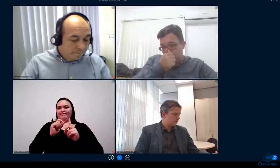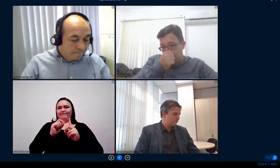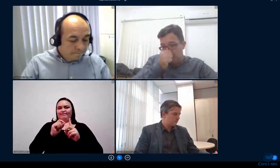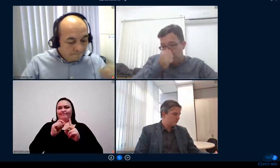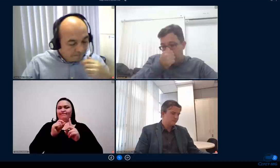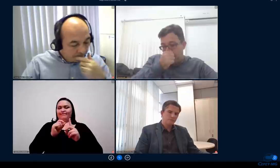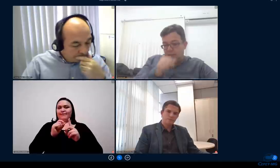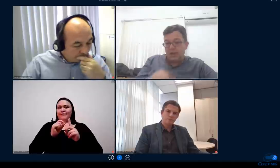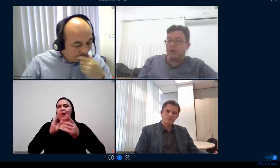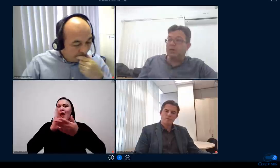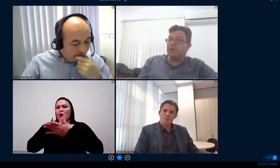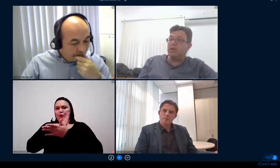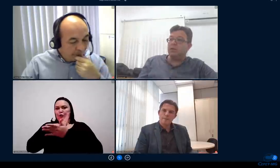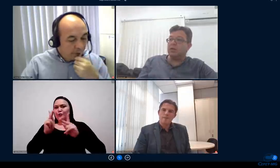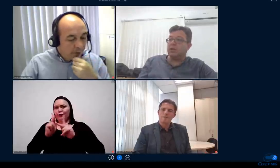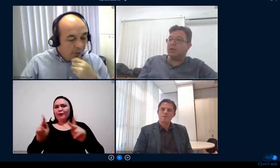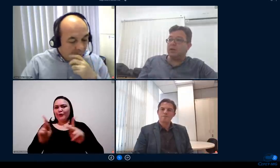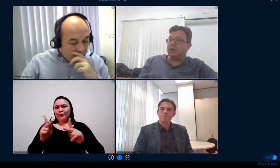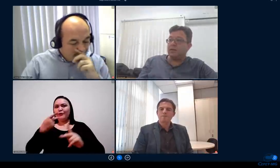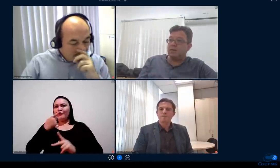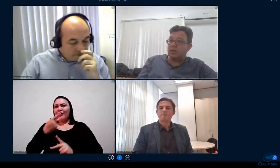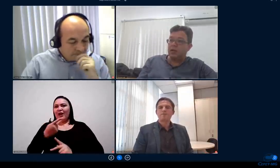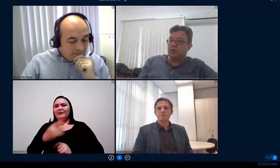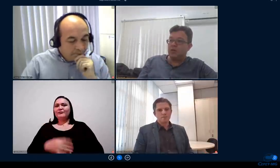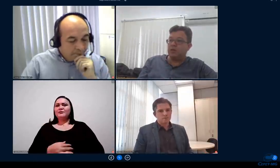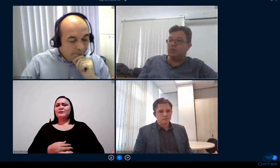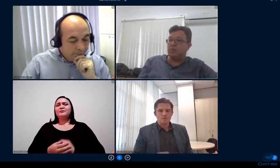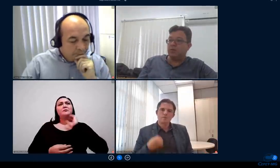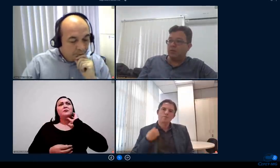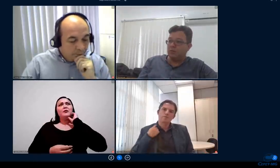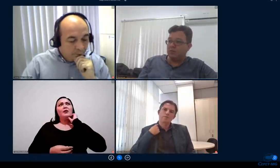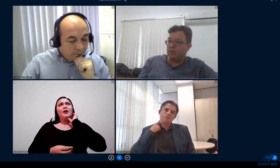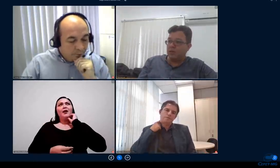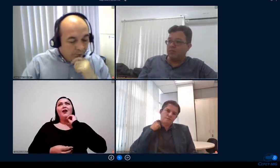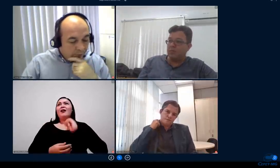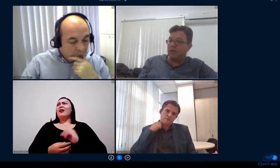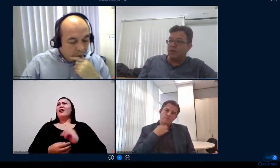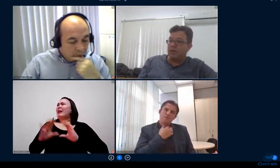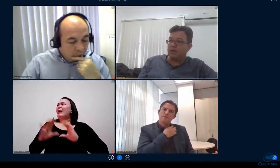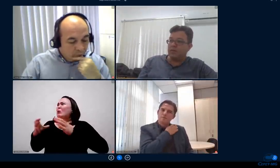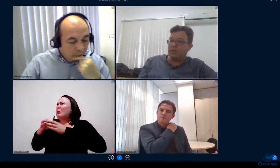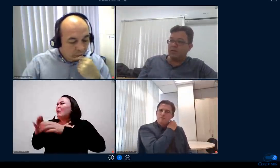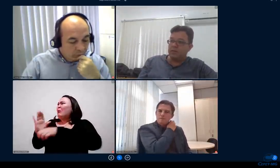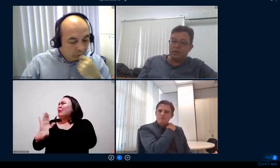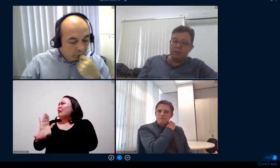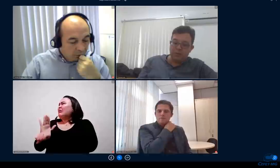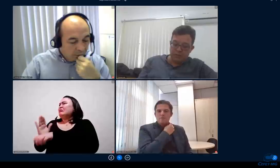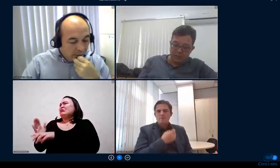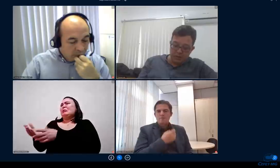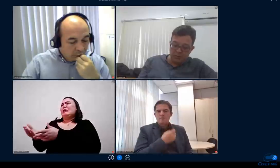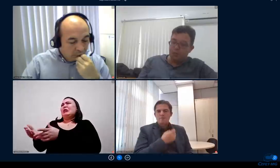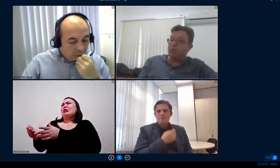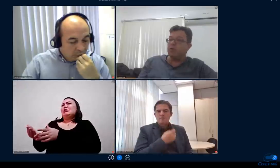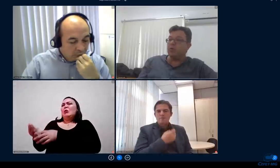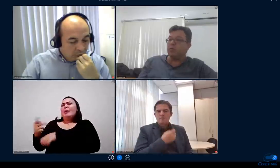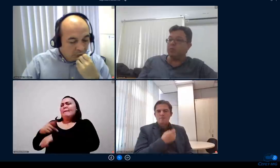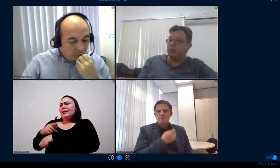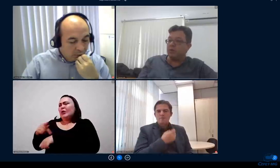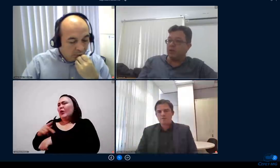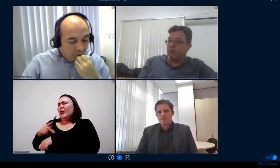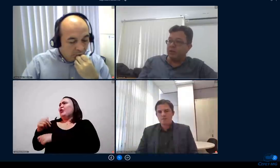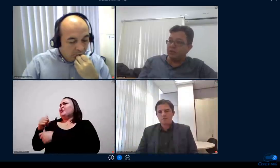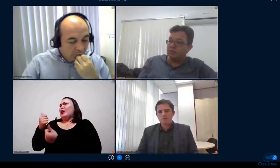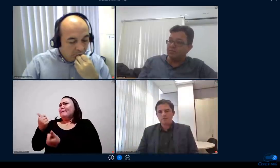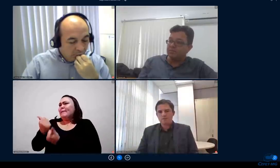muitos sequer conheciam as equipes de atendimento né as equipes que davam apoio